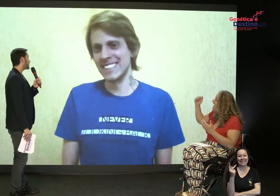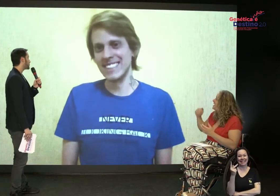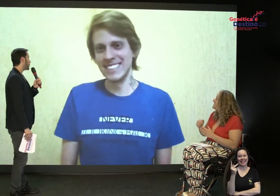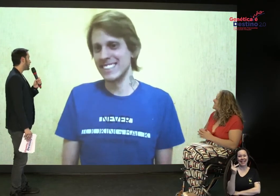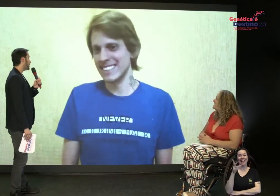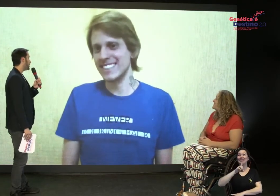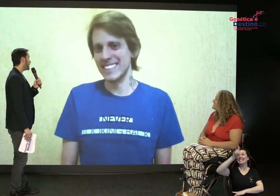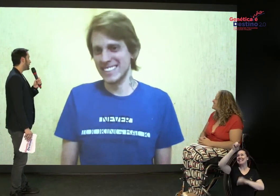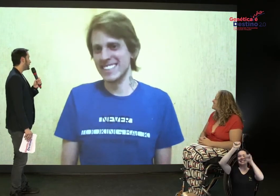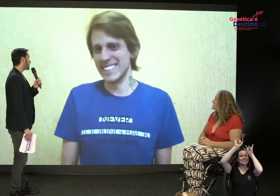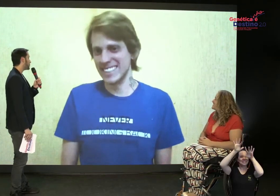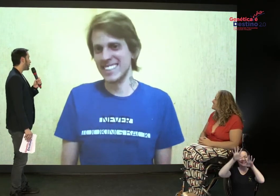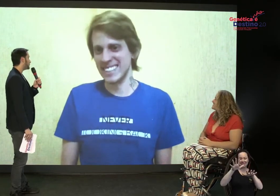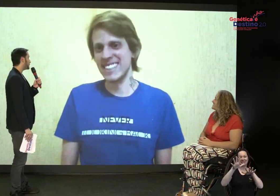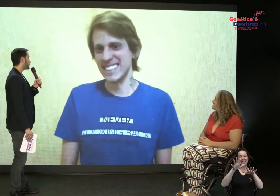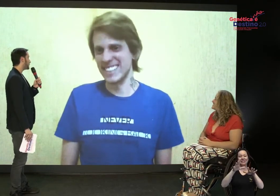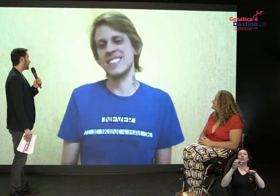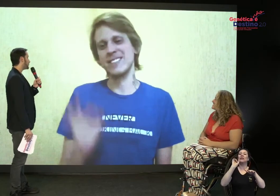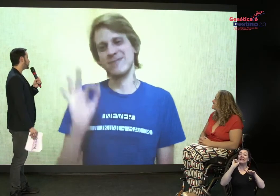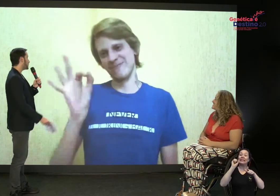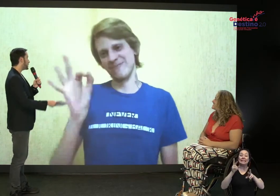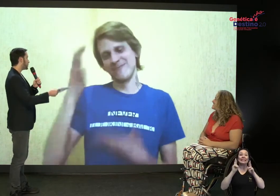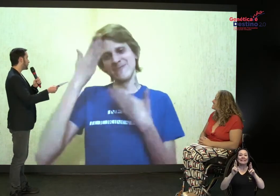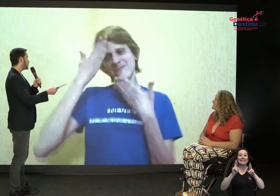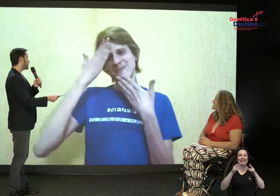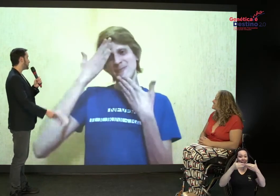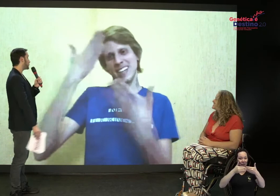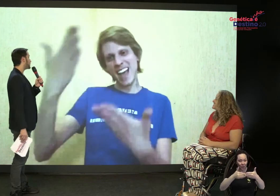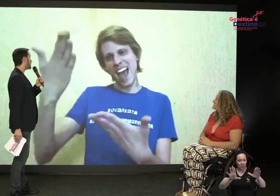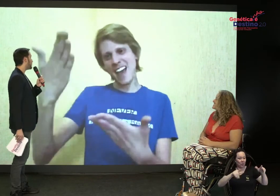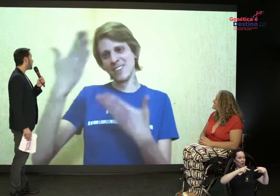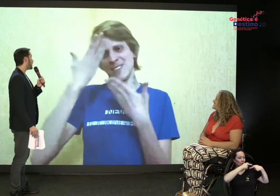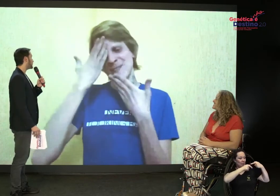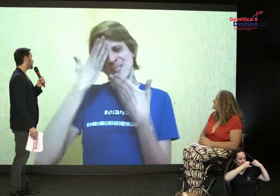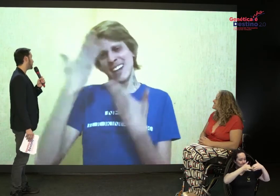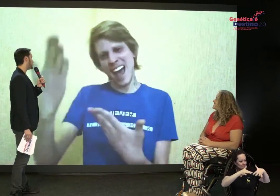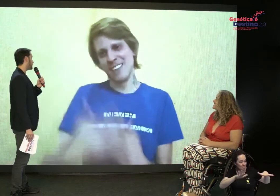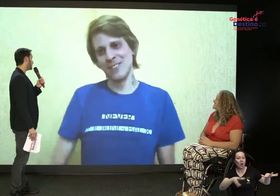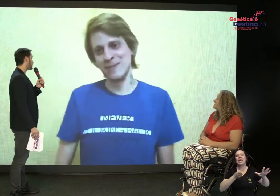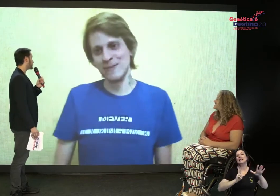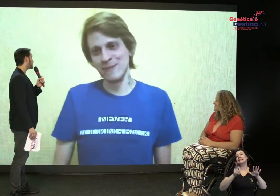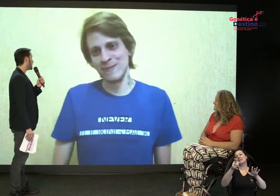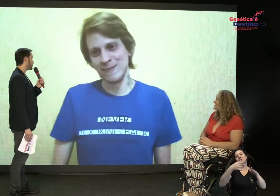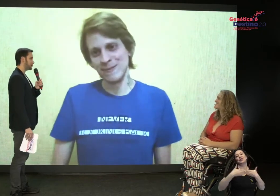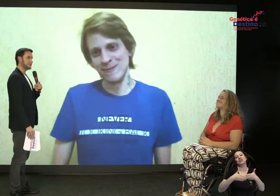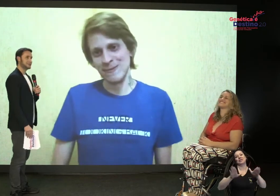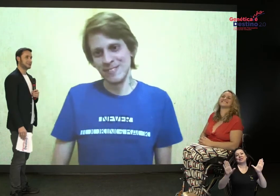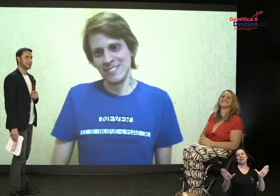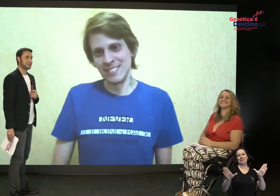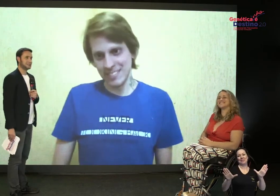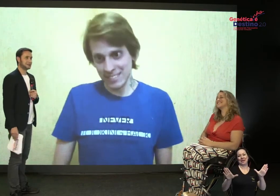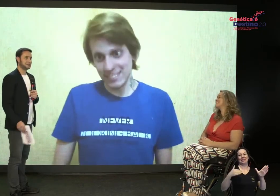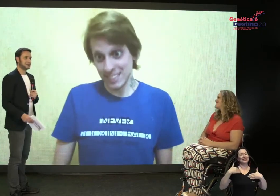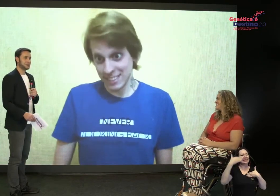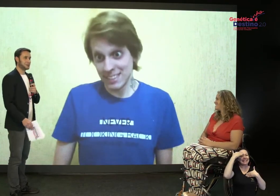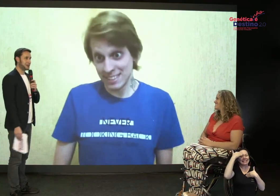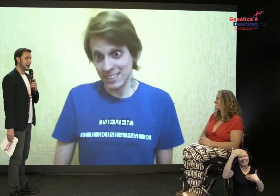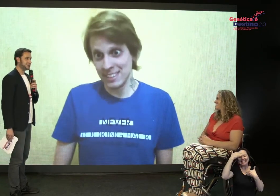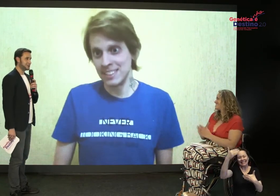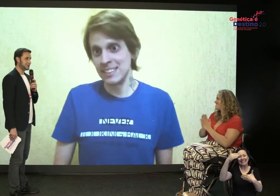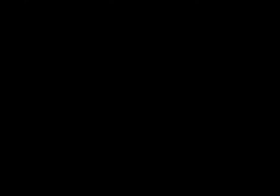Deus te abençoe. E que as portas do Genética Não É Destino estarão sempre abertas para você. Eu te agradeço. Gratidão.